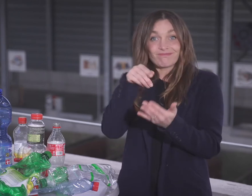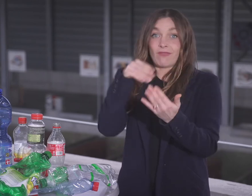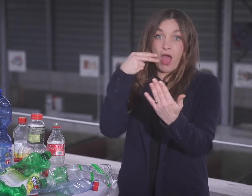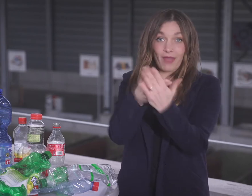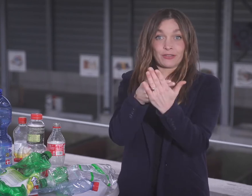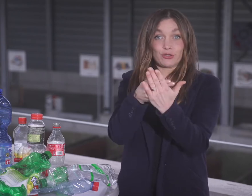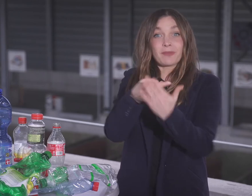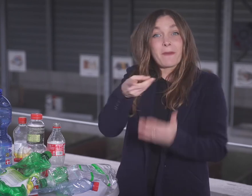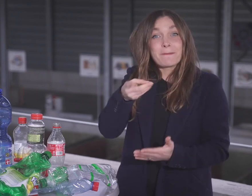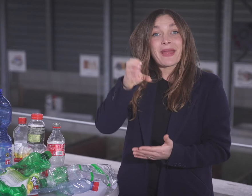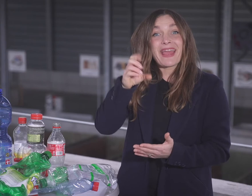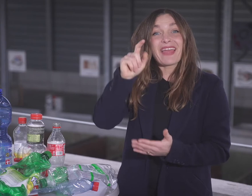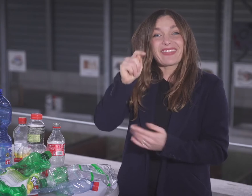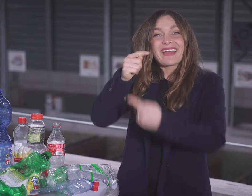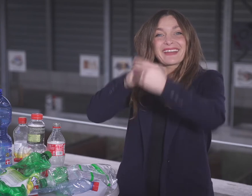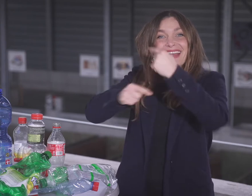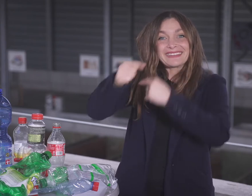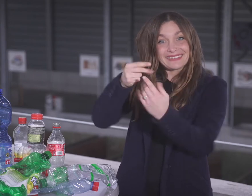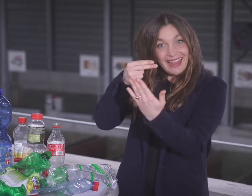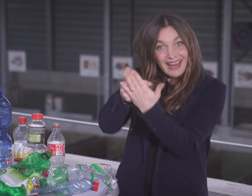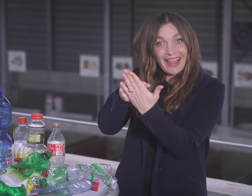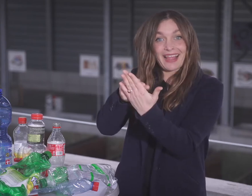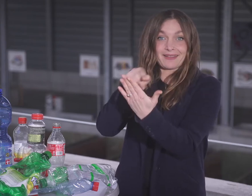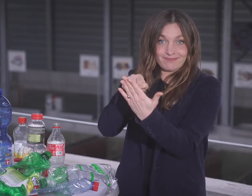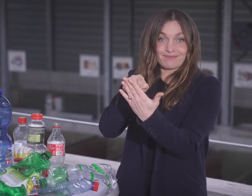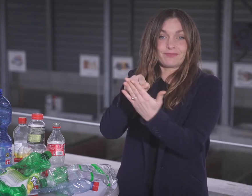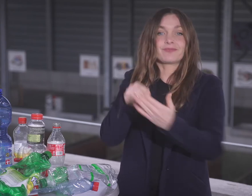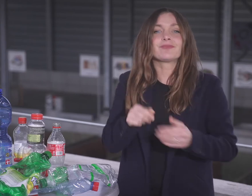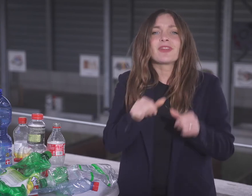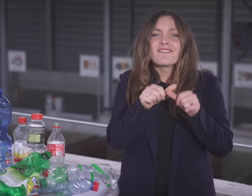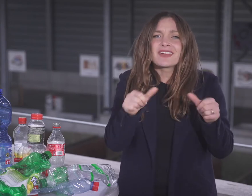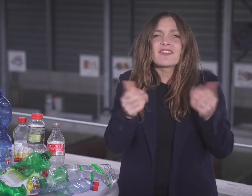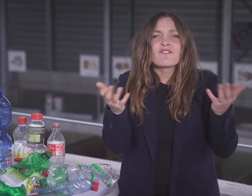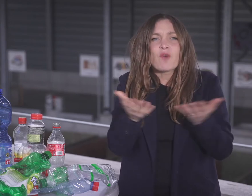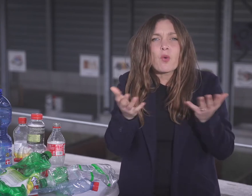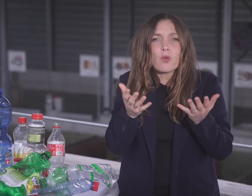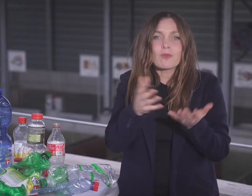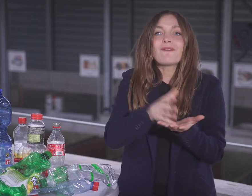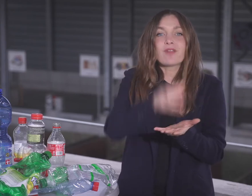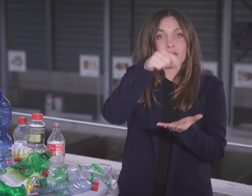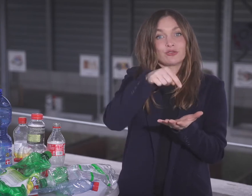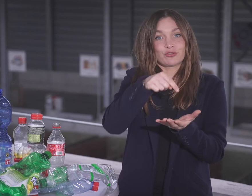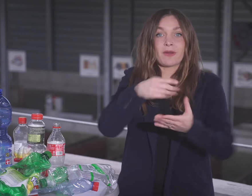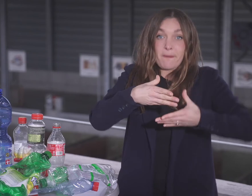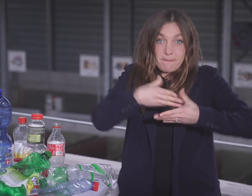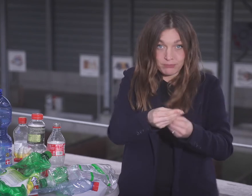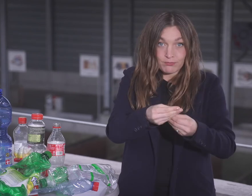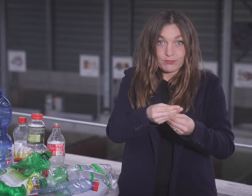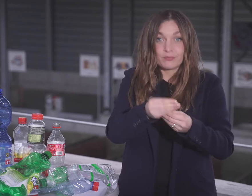Nur diejenigen, die klar erkennbar sind am Pet-Recycling-Logo. Wie und